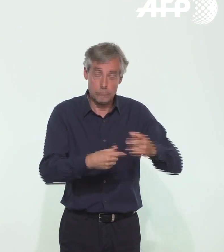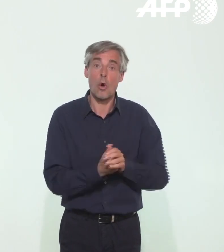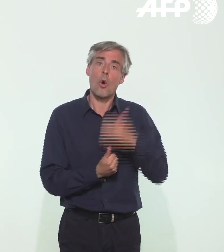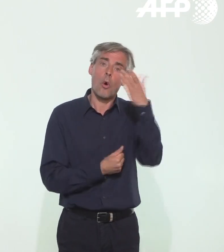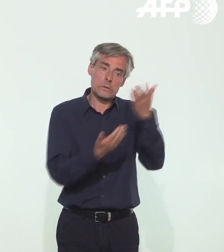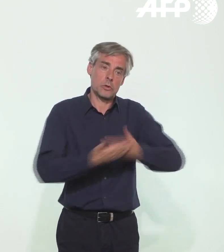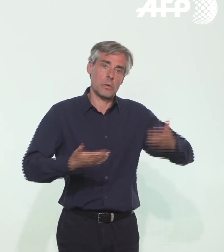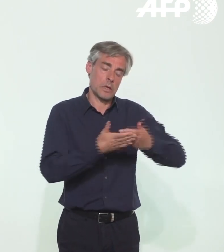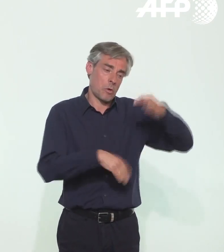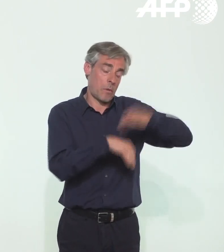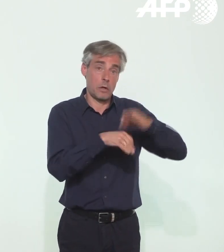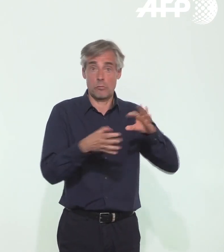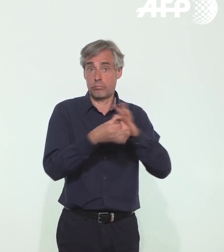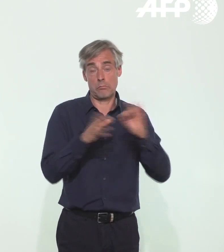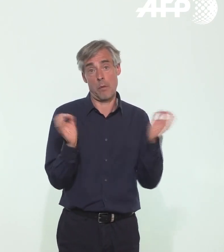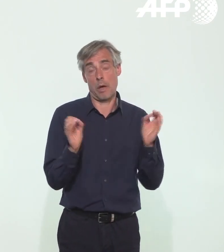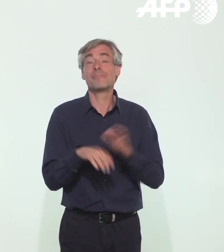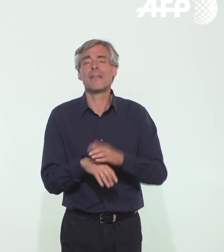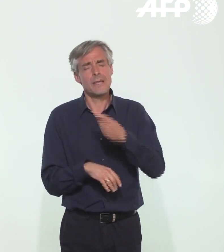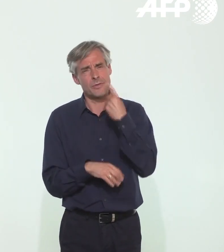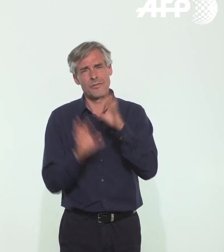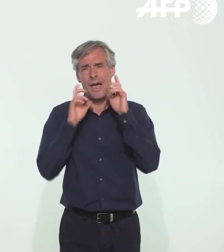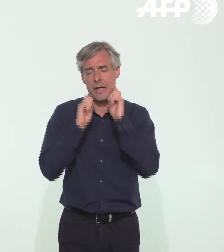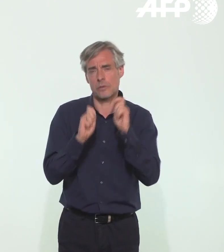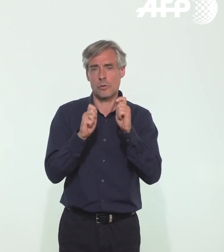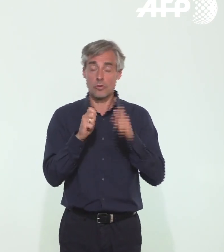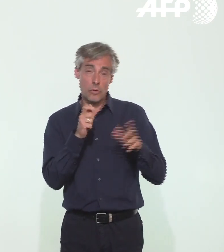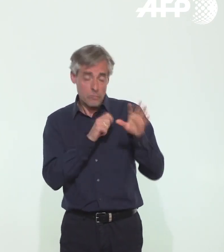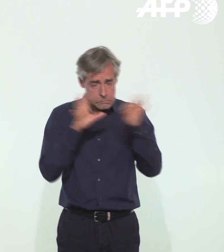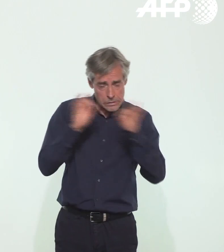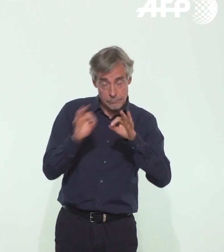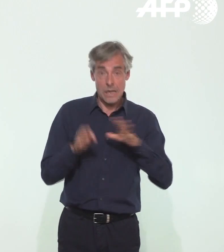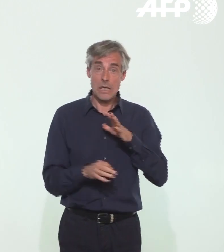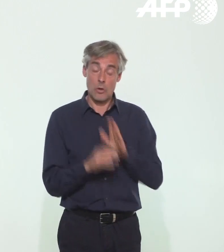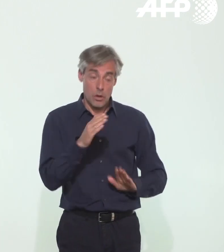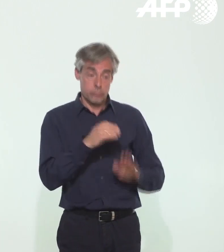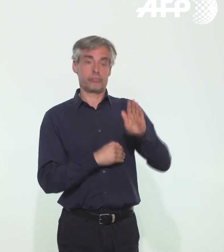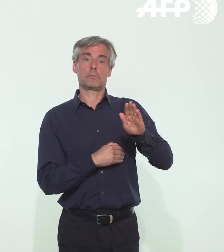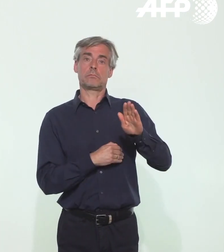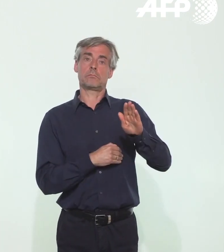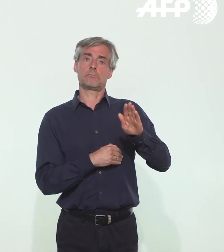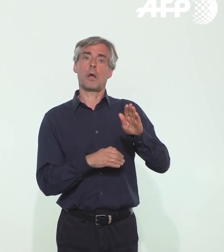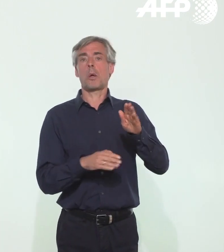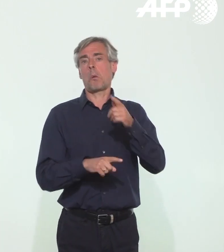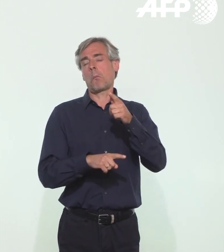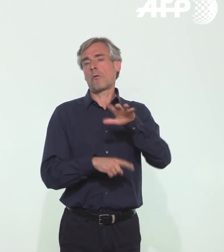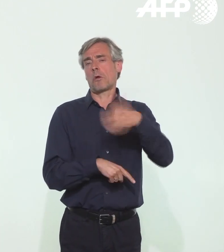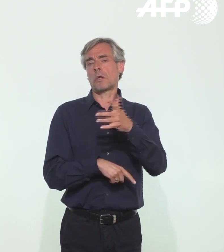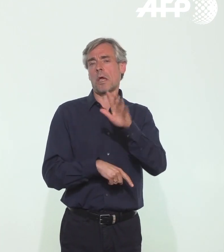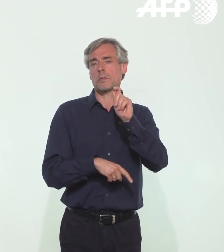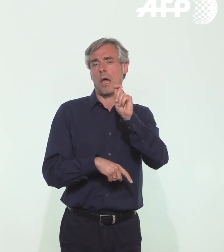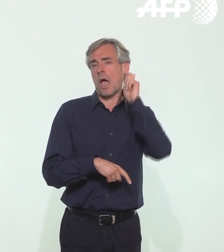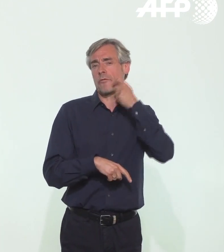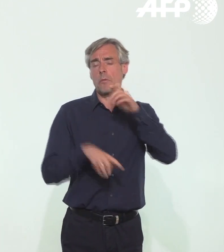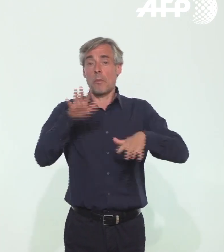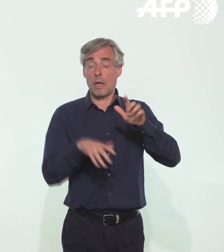autres cas, pas de lien avec la maladie. Donc vous voyez qu'il faut pouvoir faire le tri. Il y eu un pic en mi-avril, il y une diminution régulière depuis,